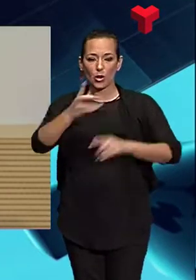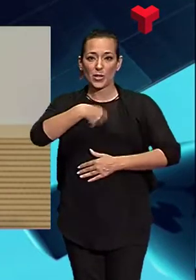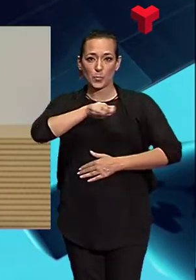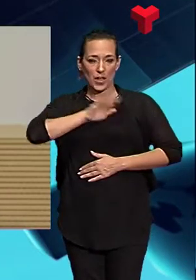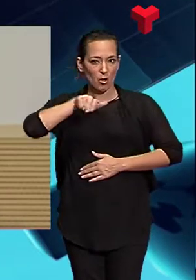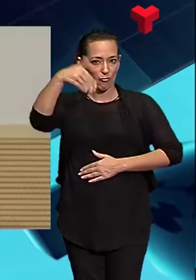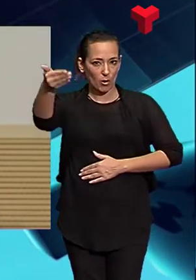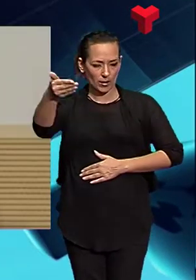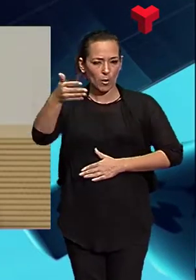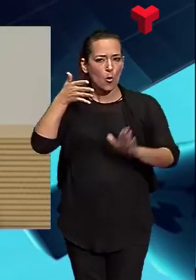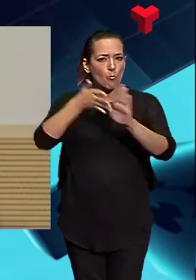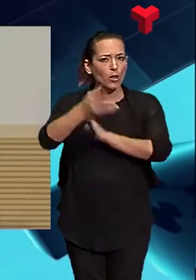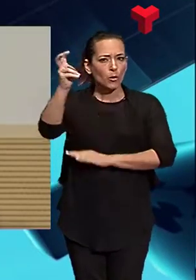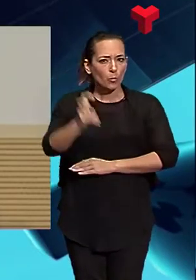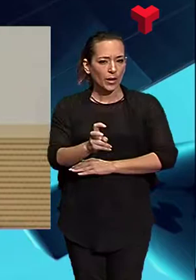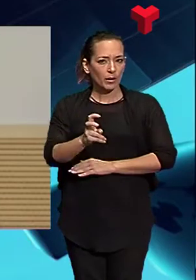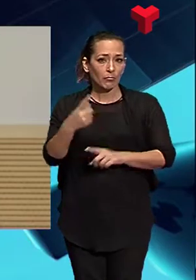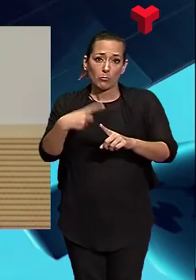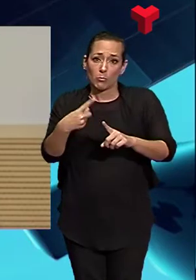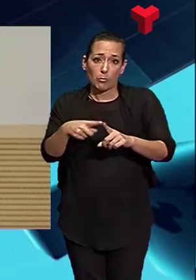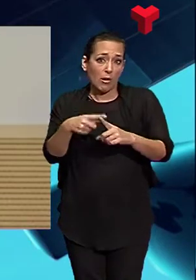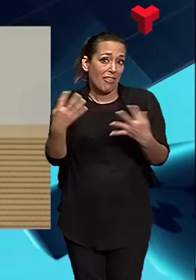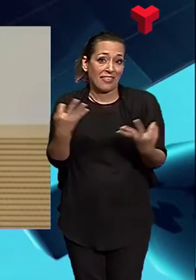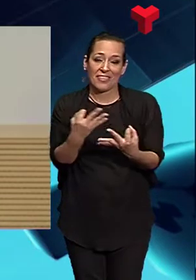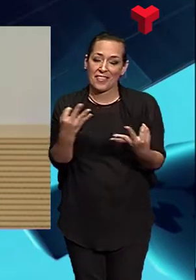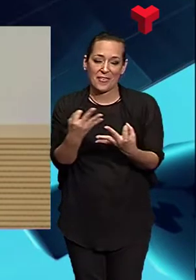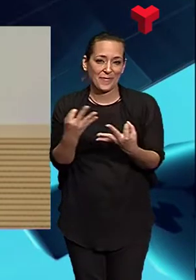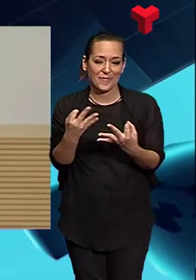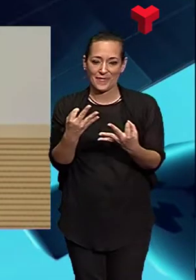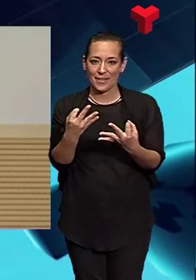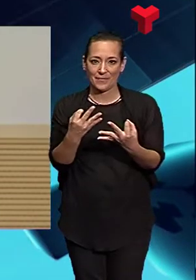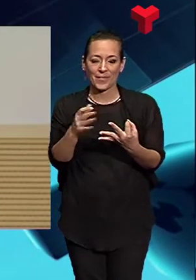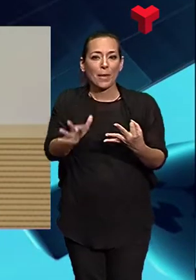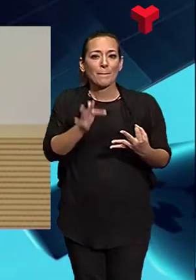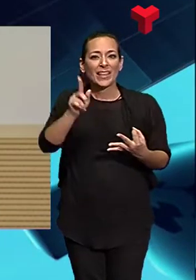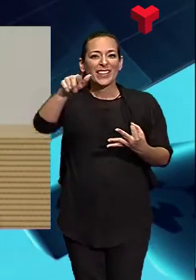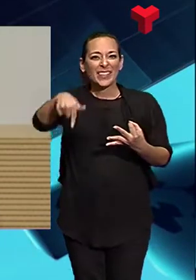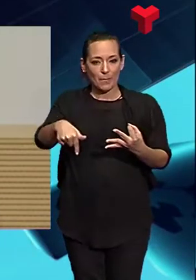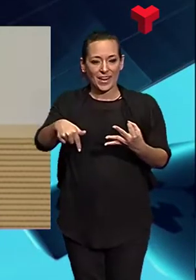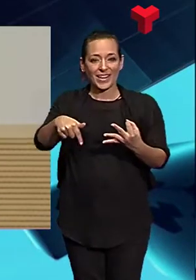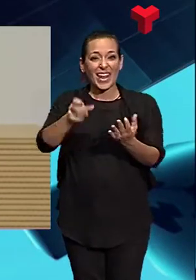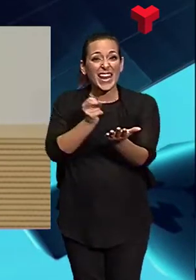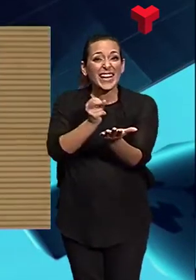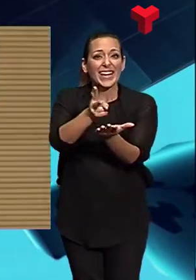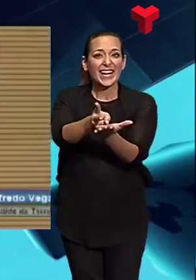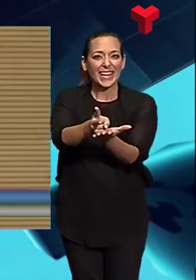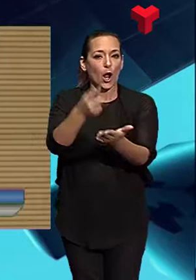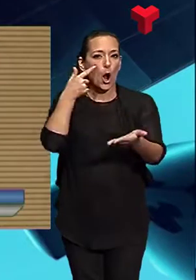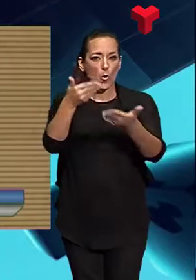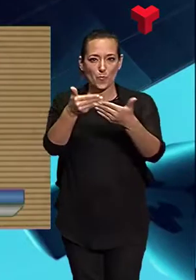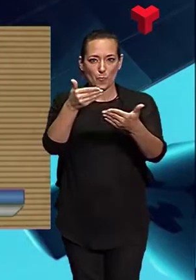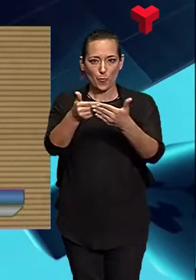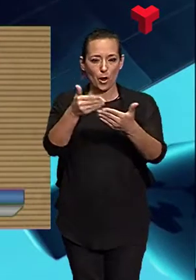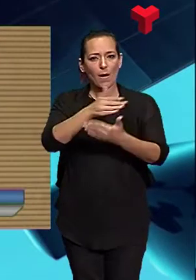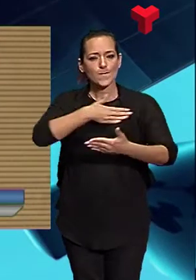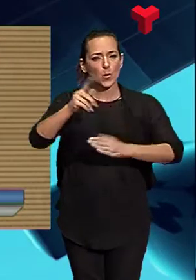Per què? Creiem que s'ho mereix. I inclús anirem a buscar el rècord de la prova, tant amb homes com amb dones. La mitja marató